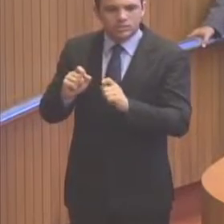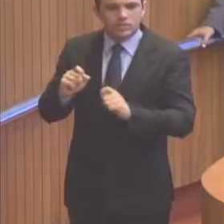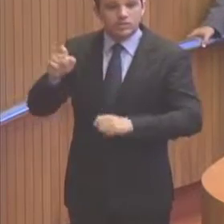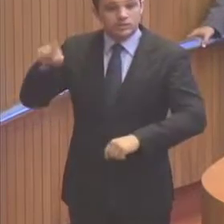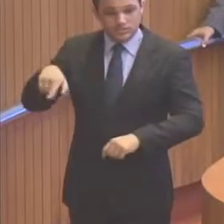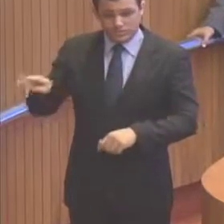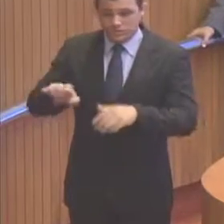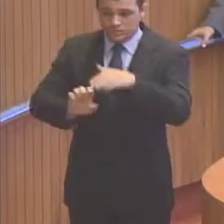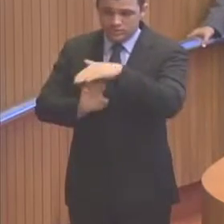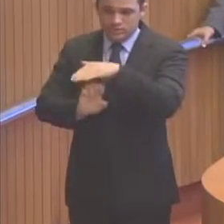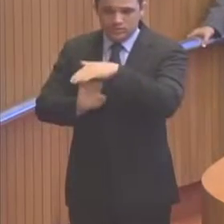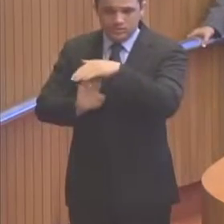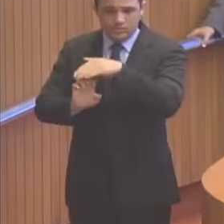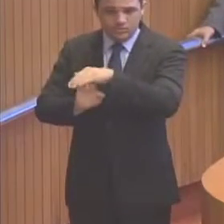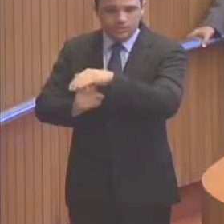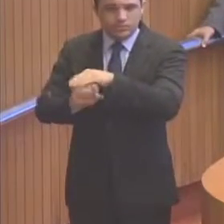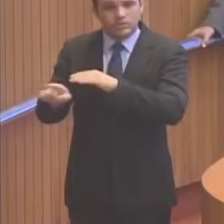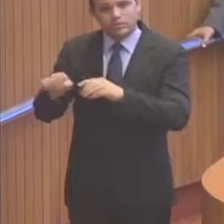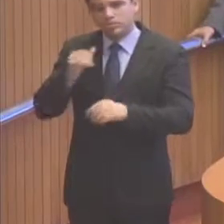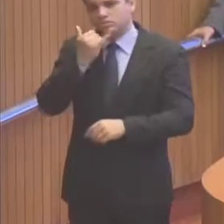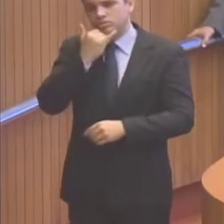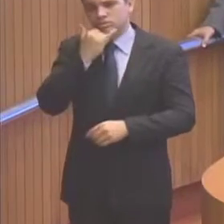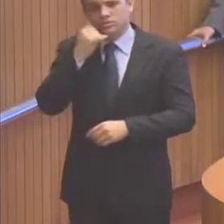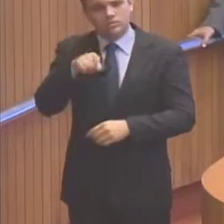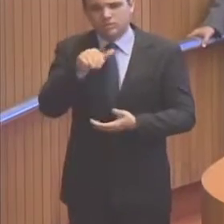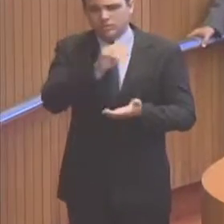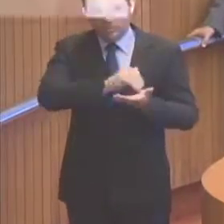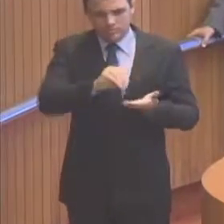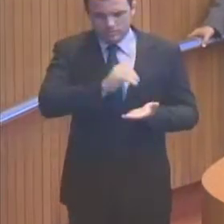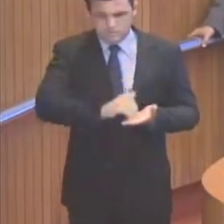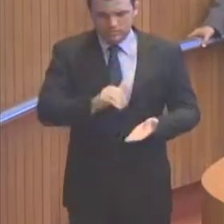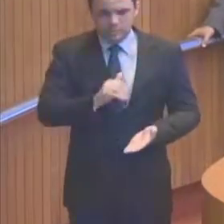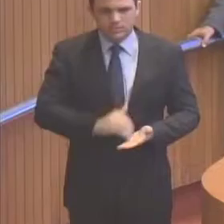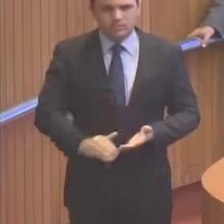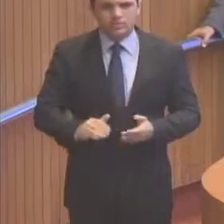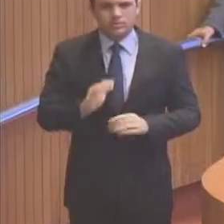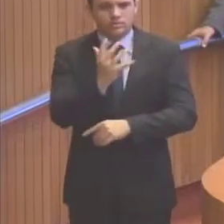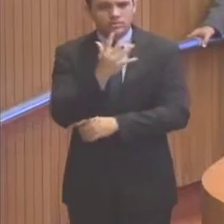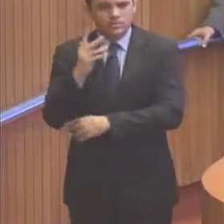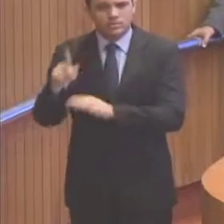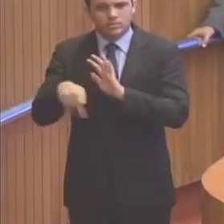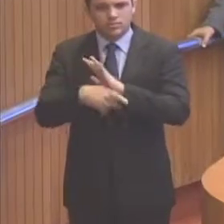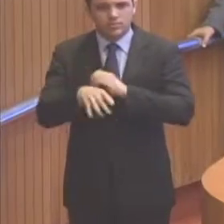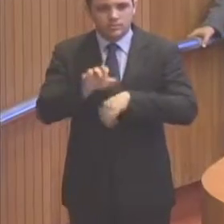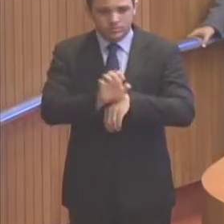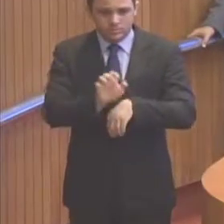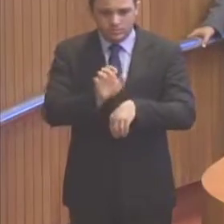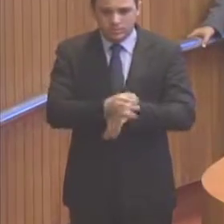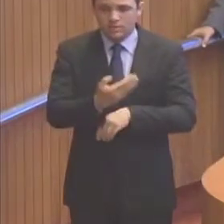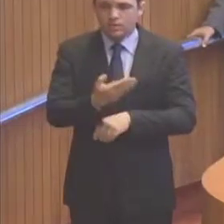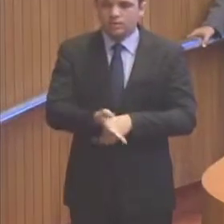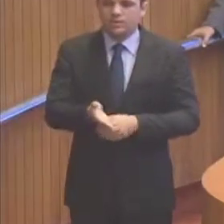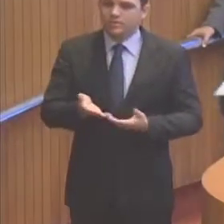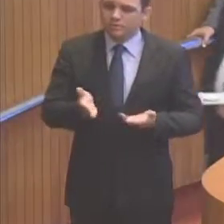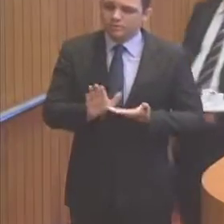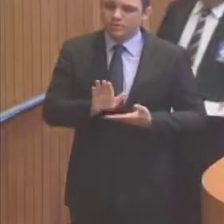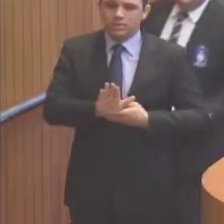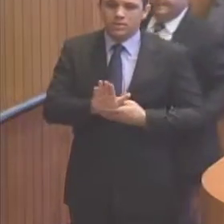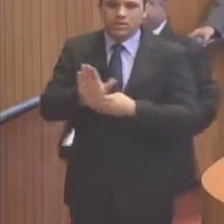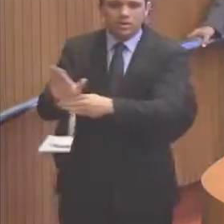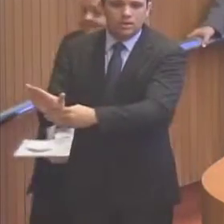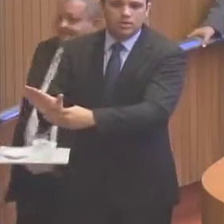empresa, da SEMA, perdão, a Secretaria de Meio Ambiente do Estado, está conduzindo